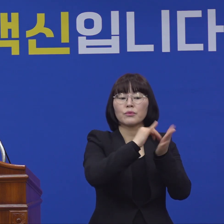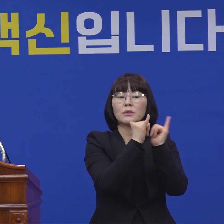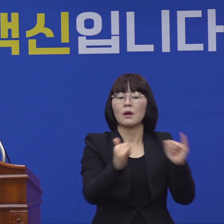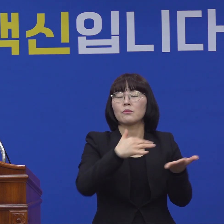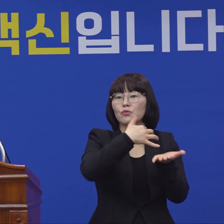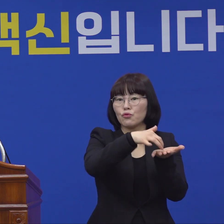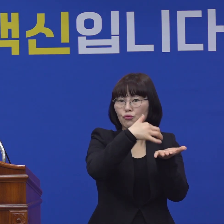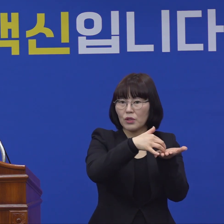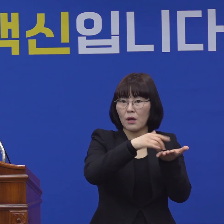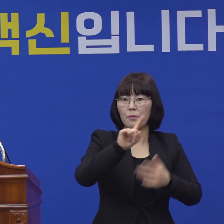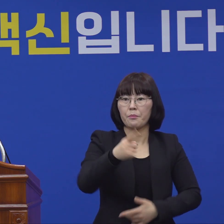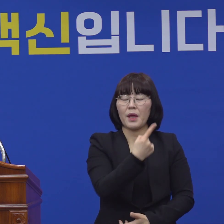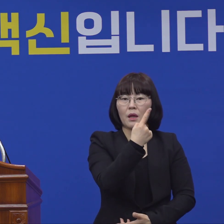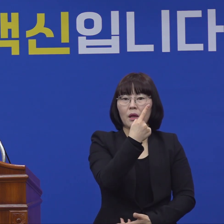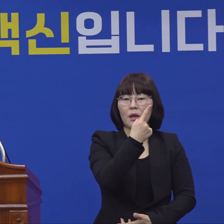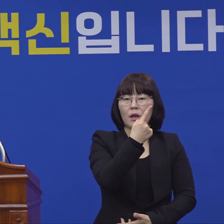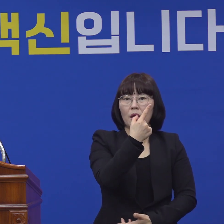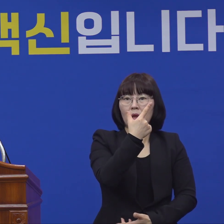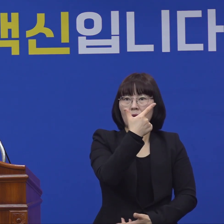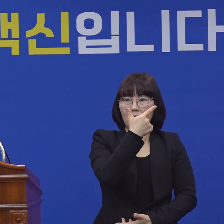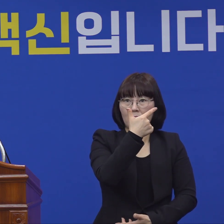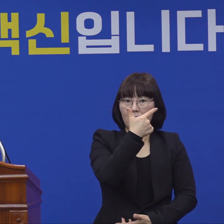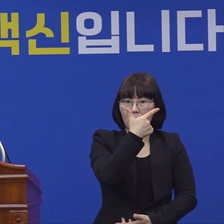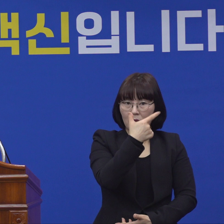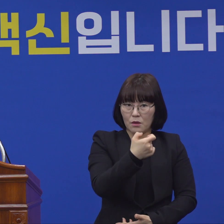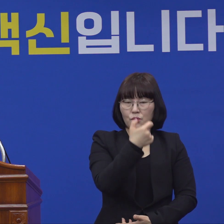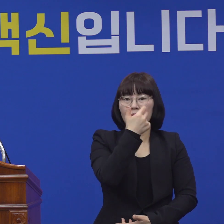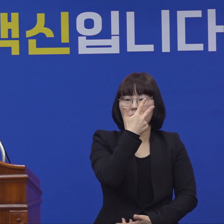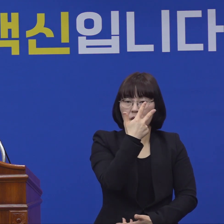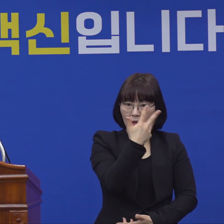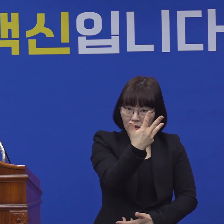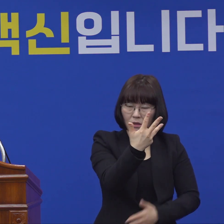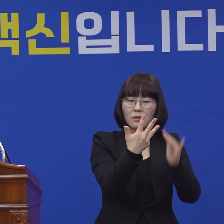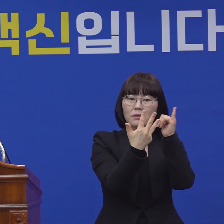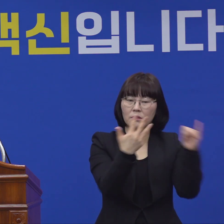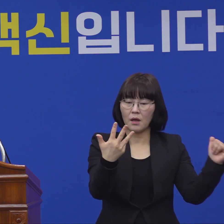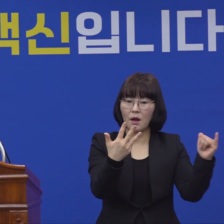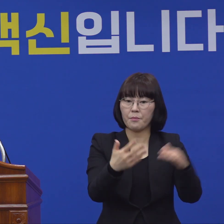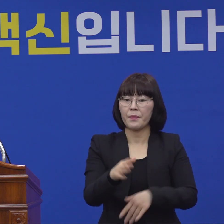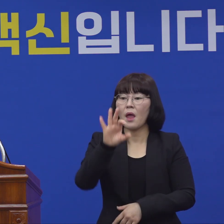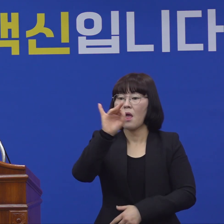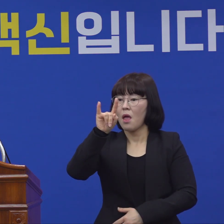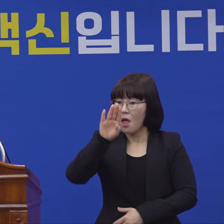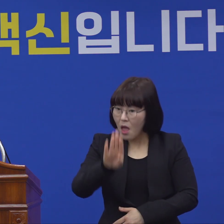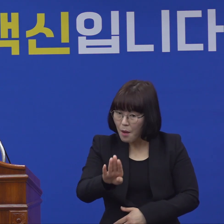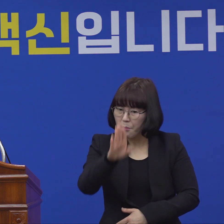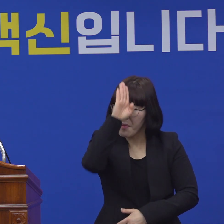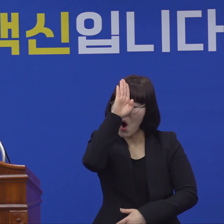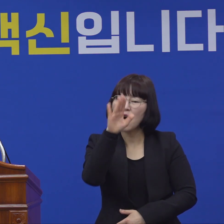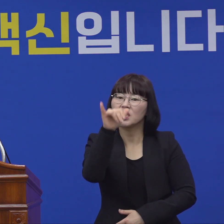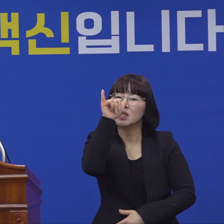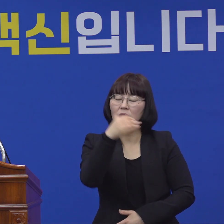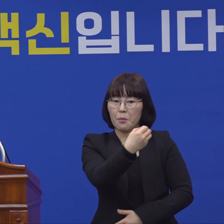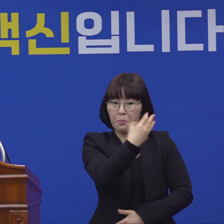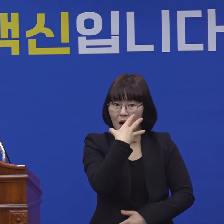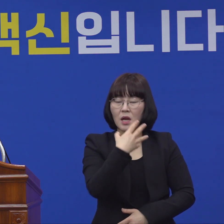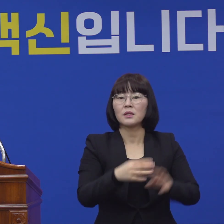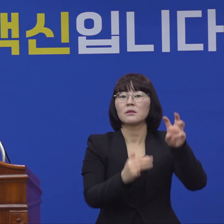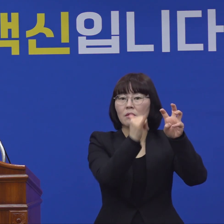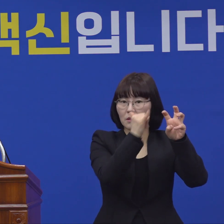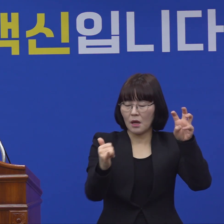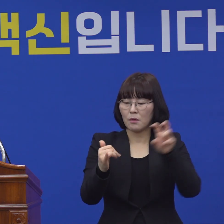168명입니다. 자가진단앱을 통해서 유정상을 고수한 30명 중